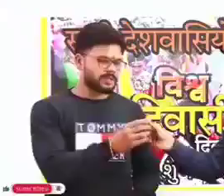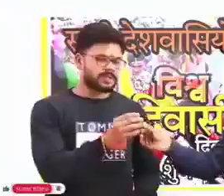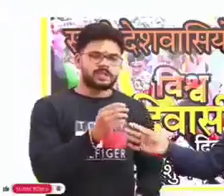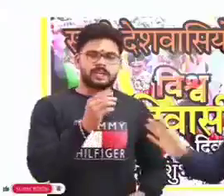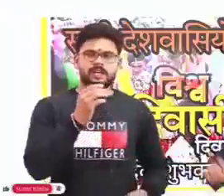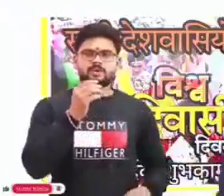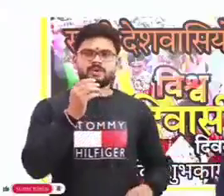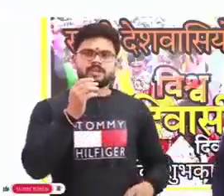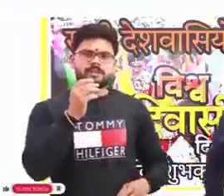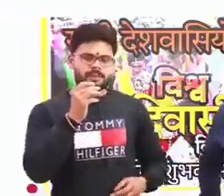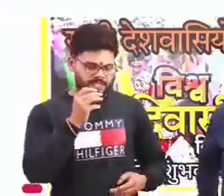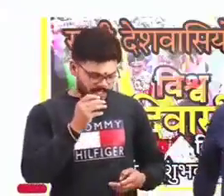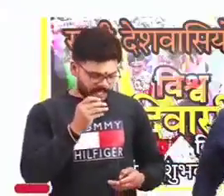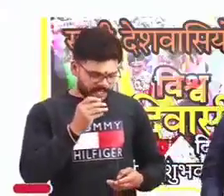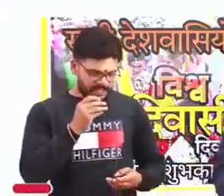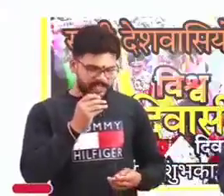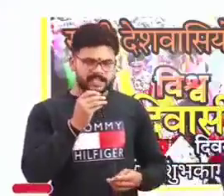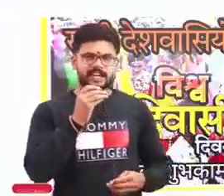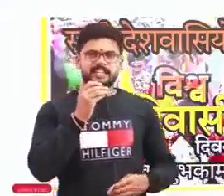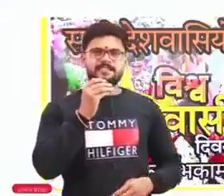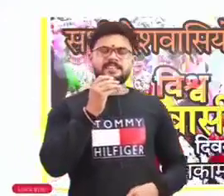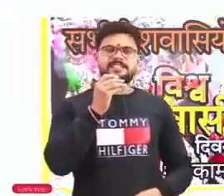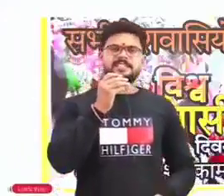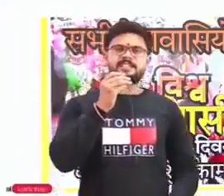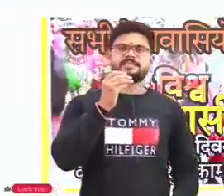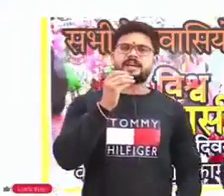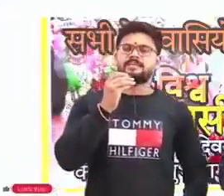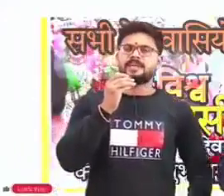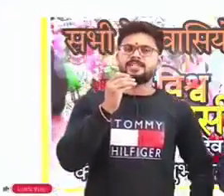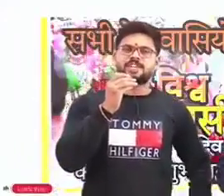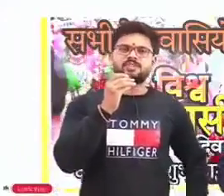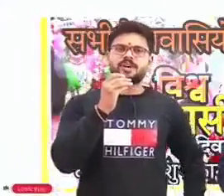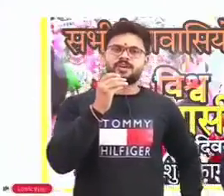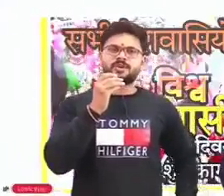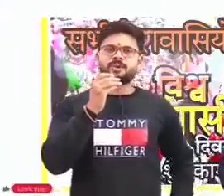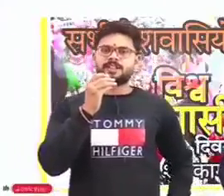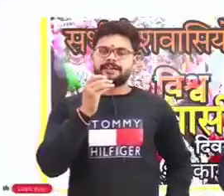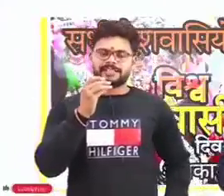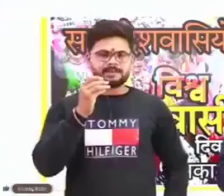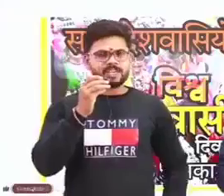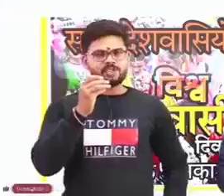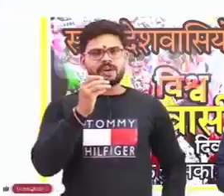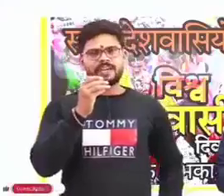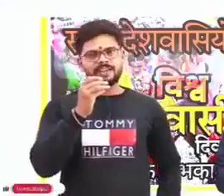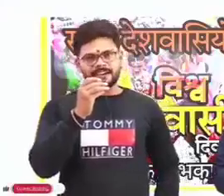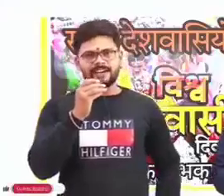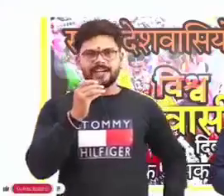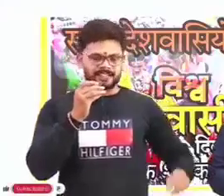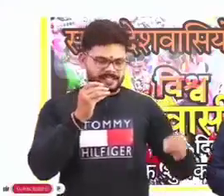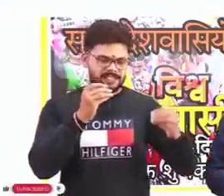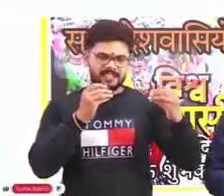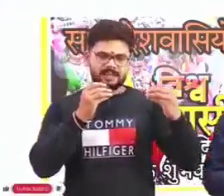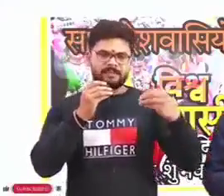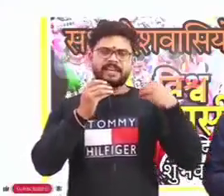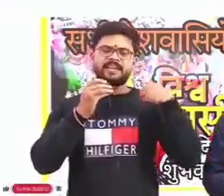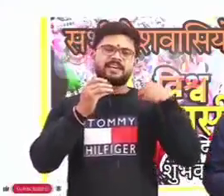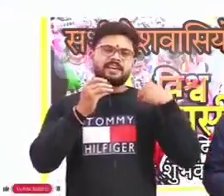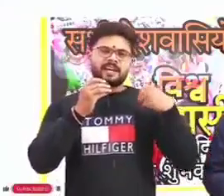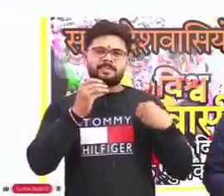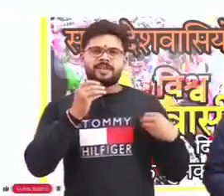एक और प्रश्न था कि सर ये आदिवासी भाई बेहन जे जोहार क्यों बोलते हैं वाई सब जे जोहार एक नारा है जिसे कि मैं अपनी